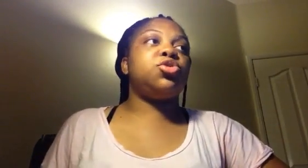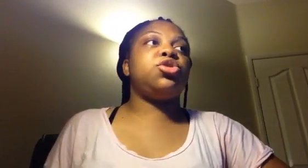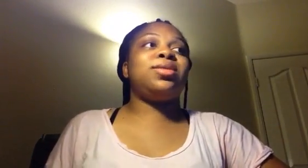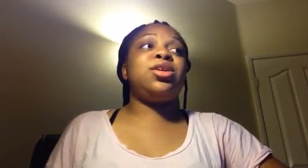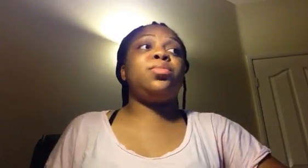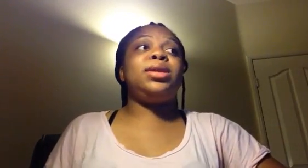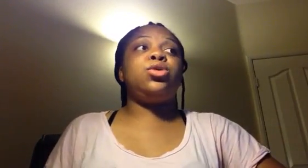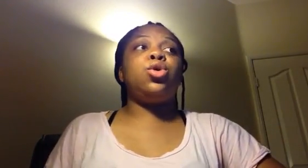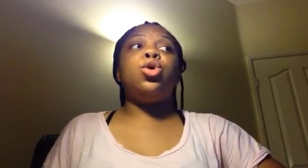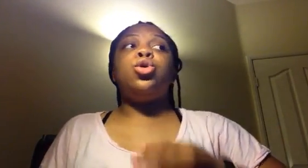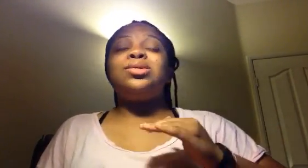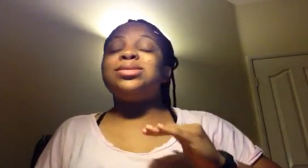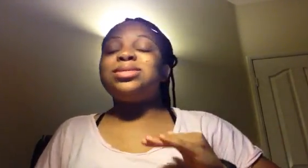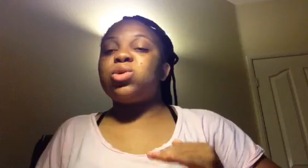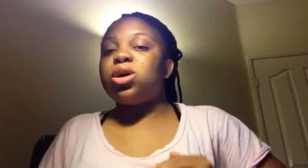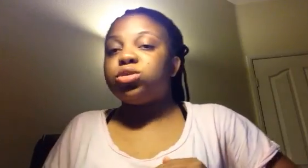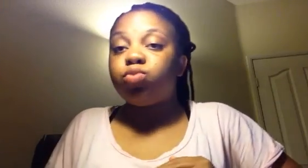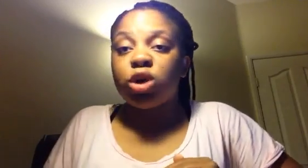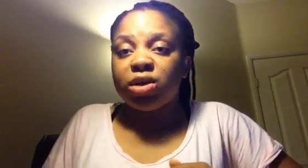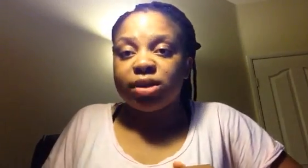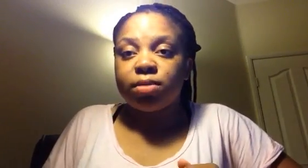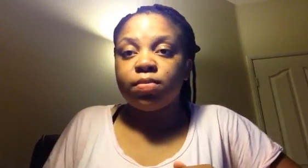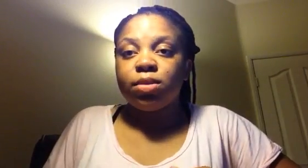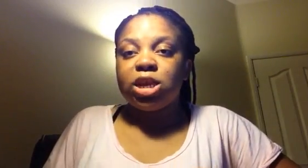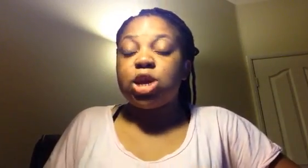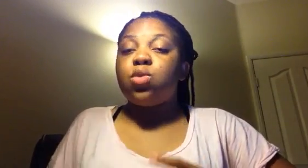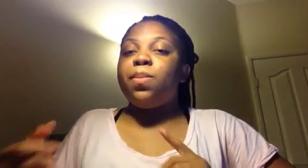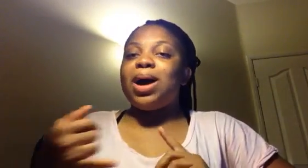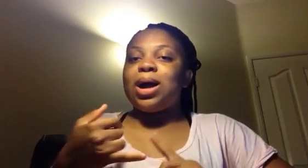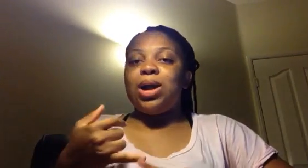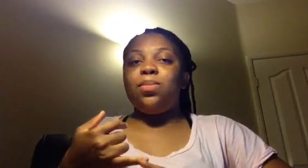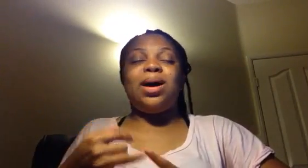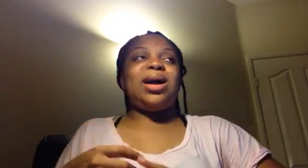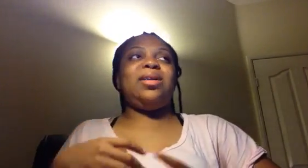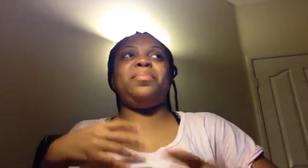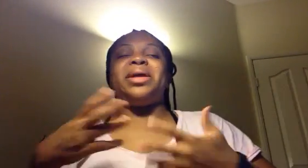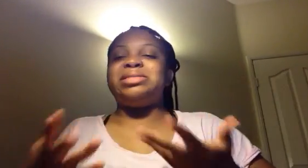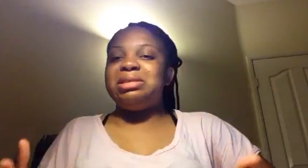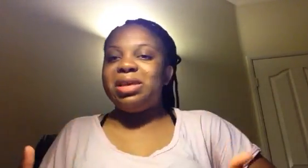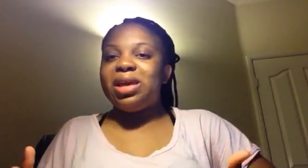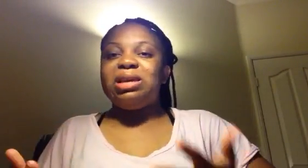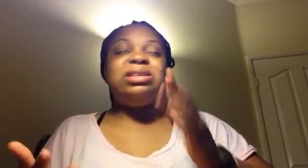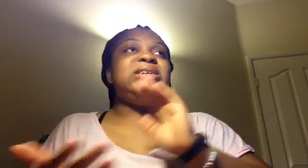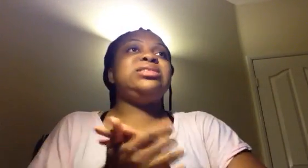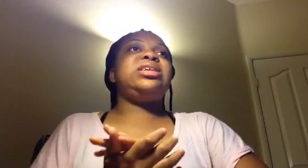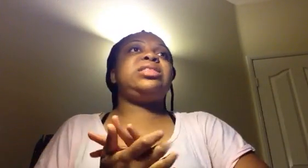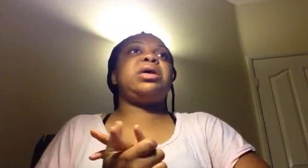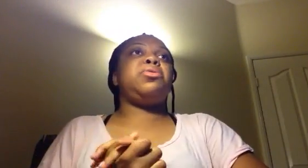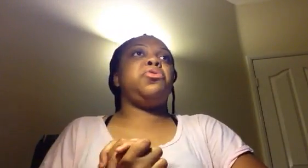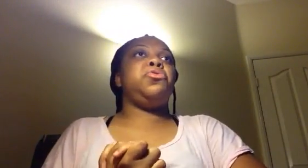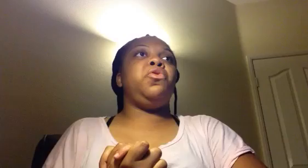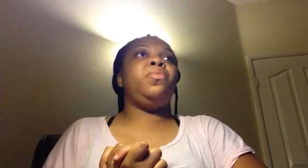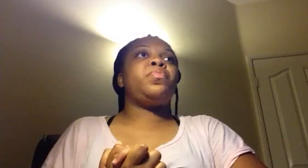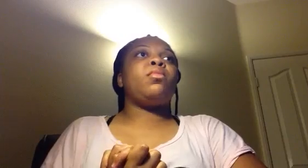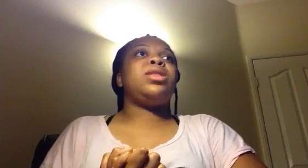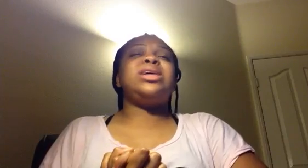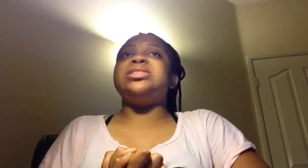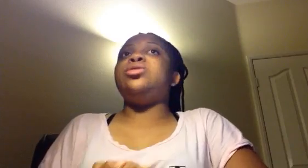le drôle de demander que c'est quoi? Pourquoi tu as fait ça? C'était le Banga. Le Banga est brésilien. C'était... C'est-à-dire